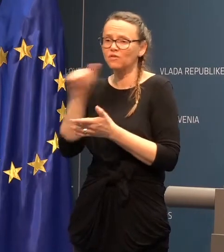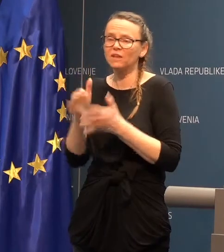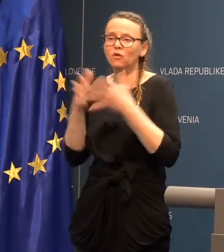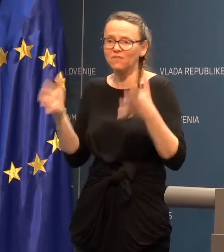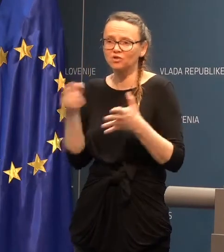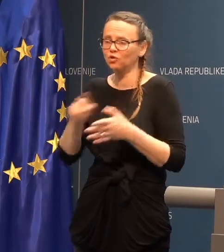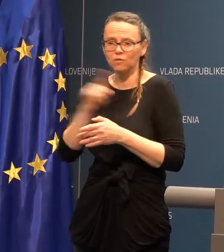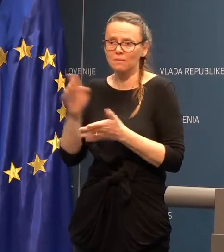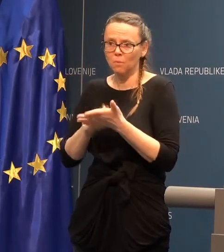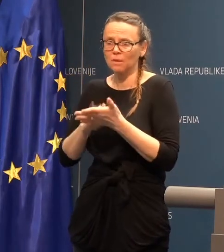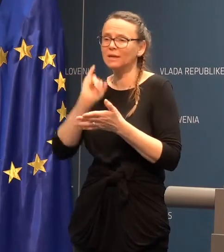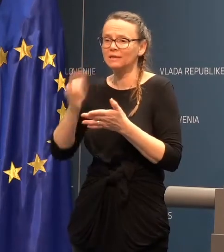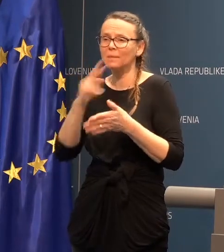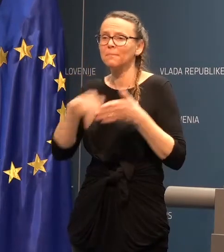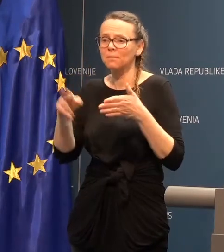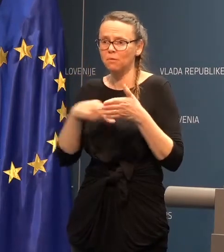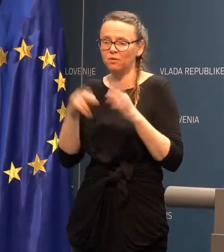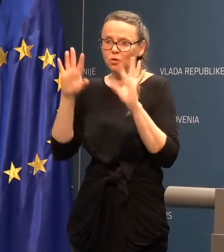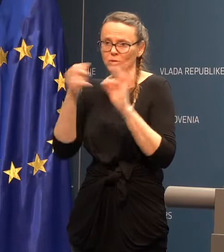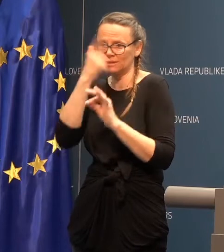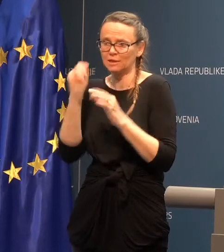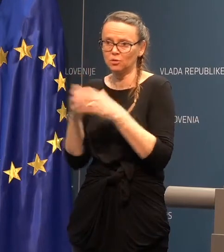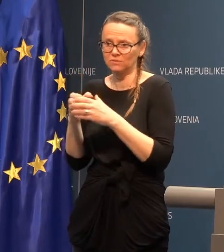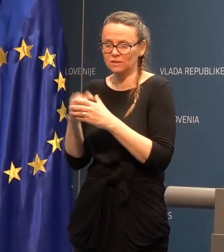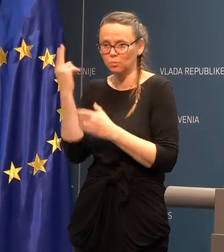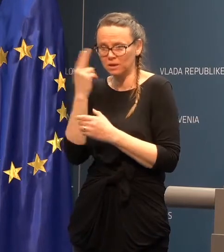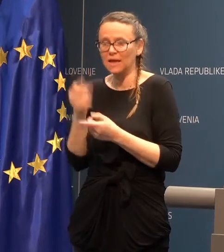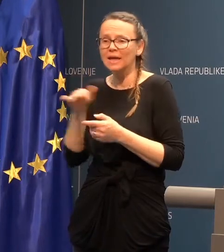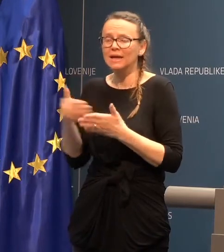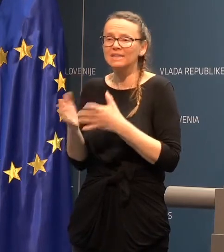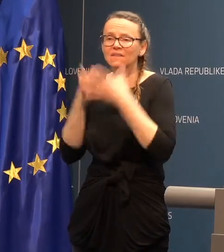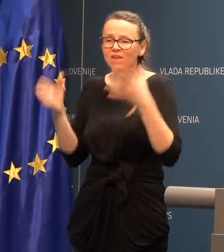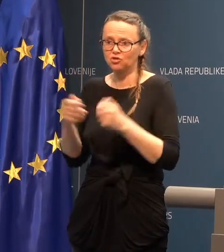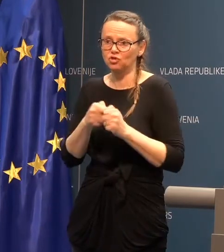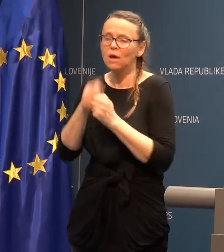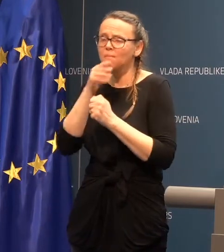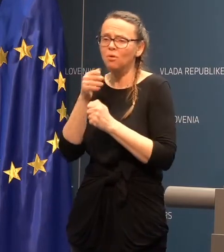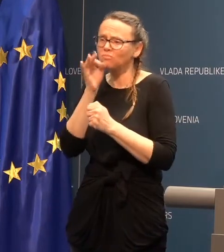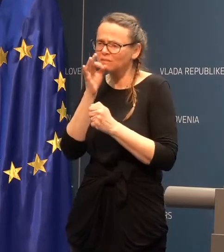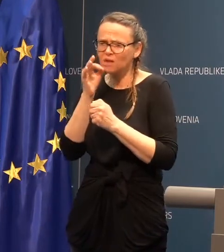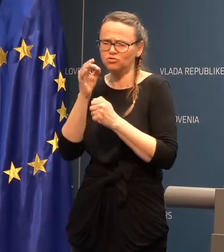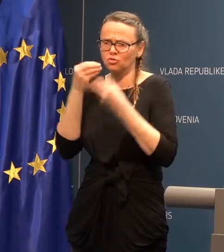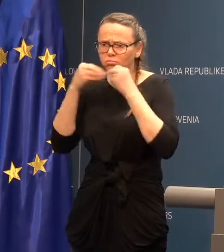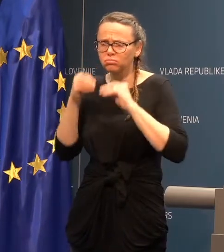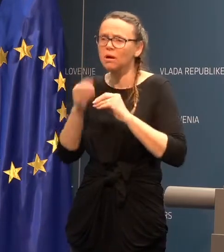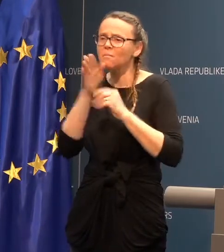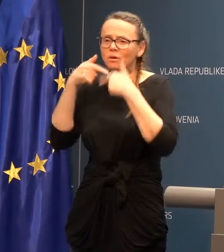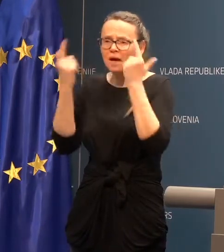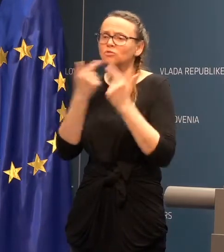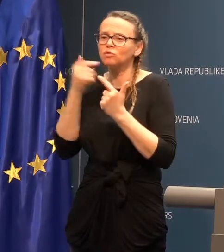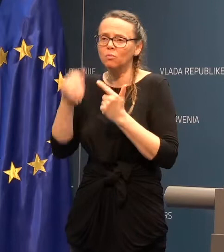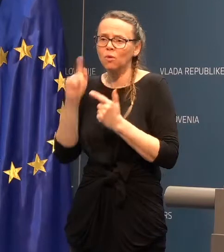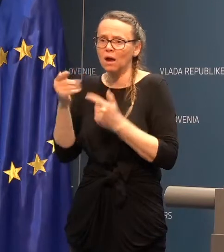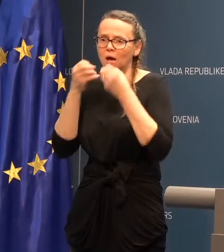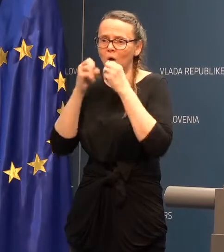pomeni, da zdaj pripovedujemo deset ljudi v skupini. Pa razumete? Re za večje prireditve in kodežbinirano tako, da bo jasno, ko dom mora kaj odpovedati.